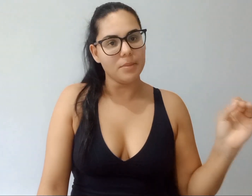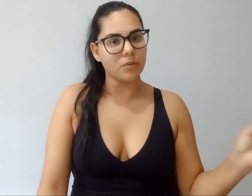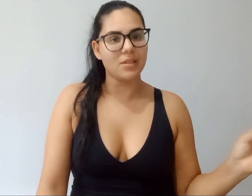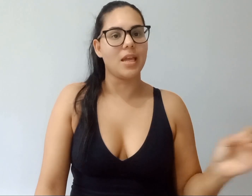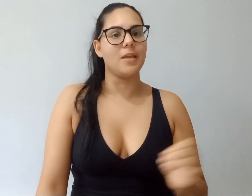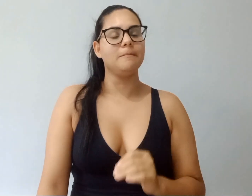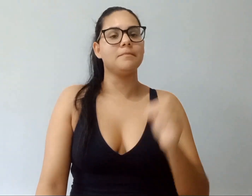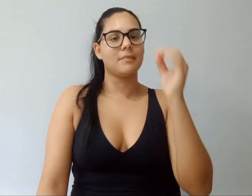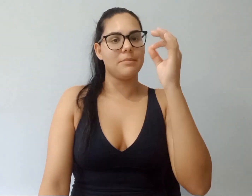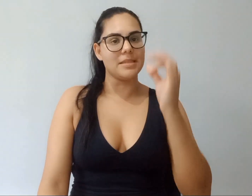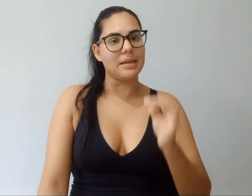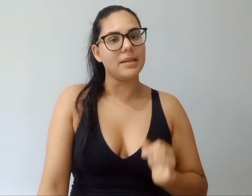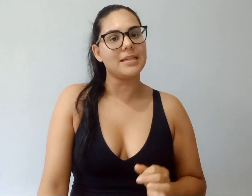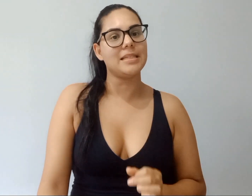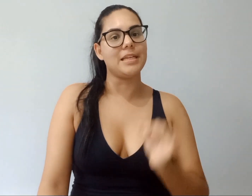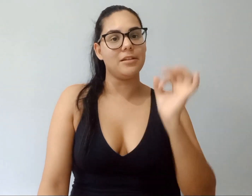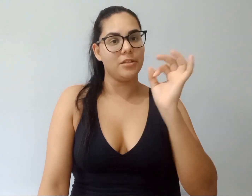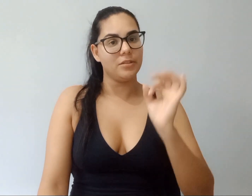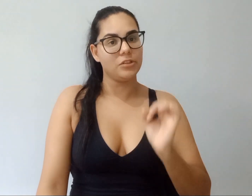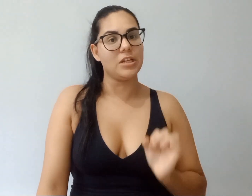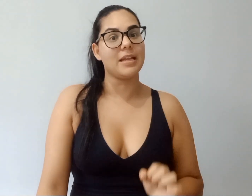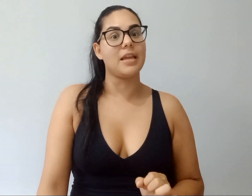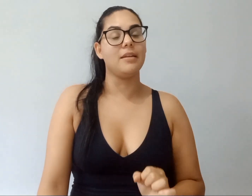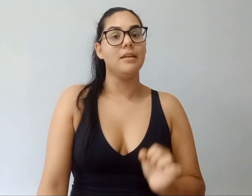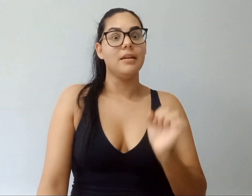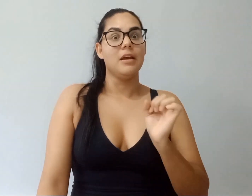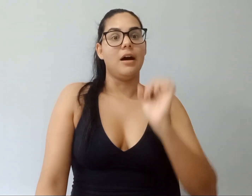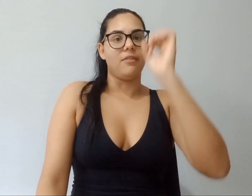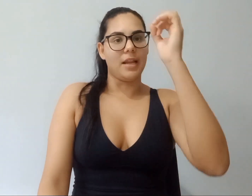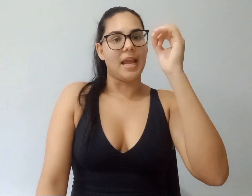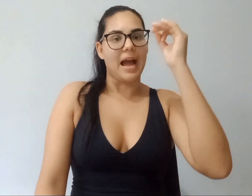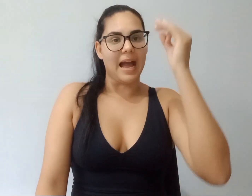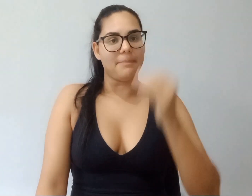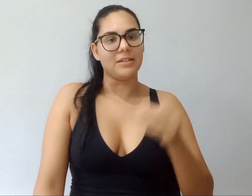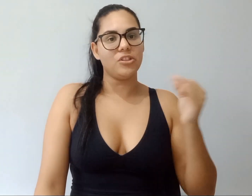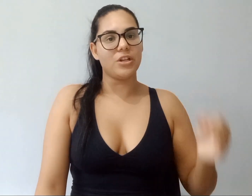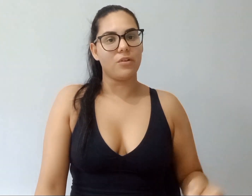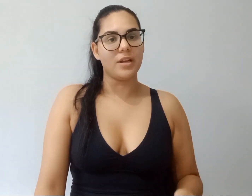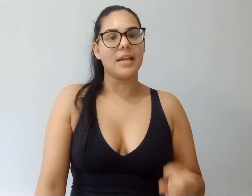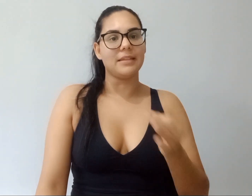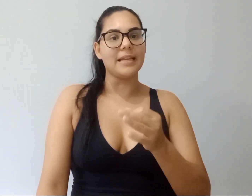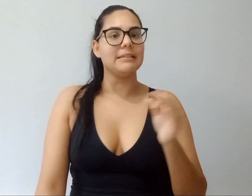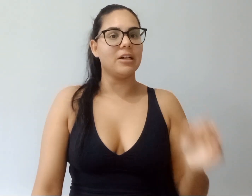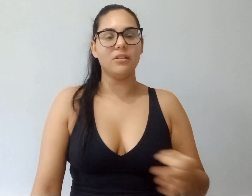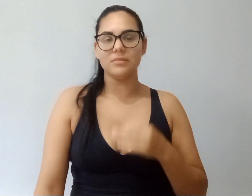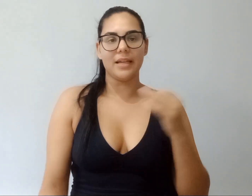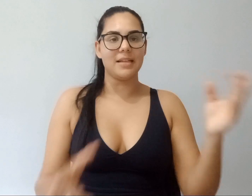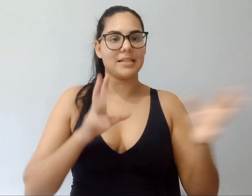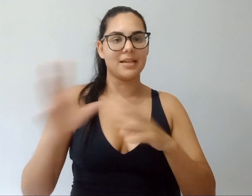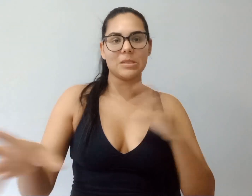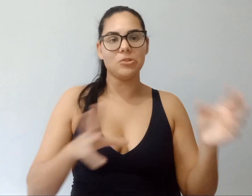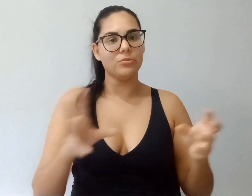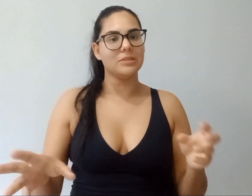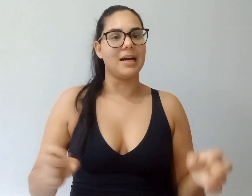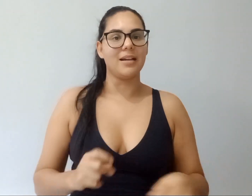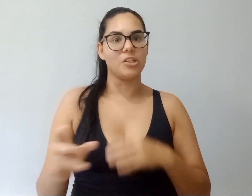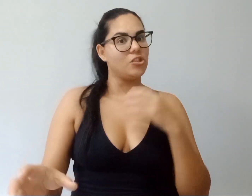mudei, me estabeleci, cheguei. Falei, a partir de agora e até então, né? Nessa questão de mudar, a gente